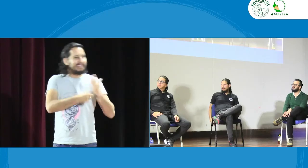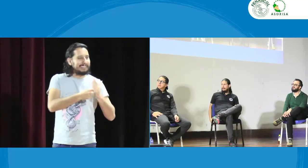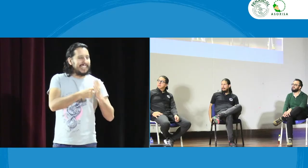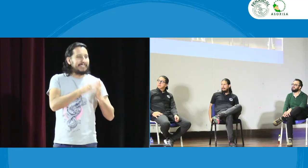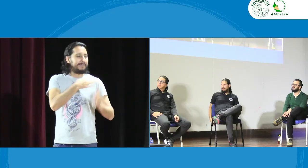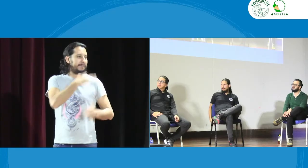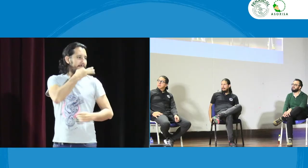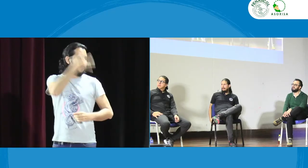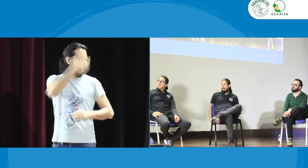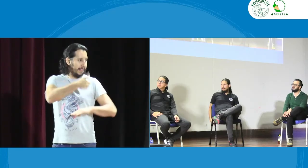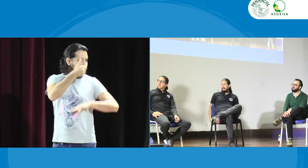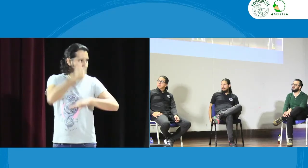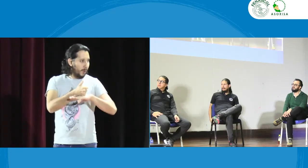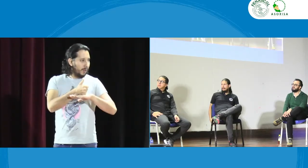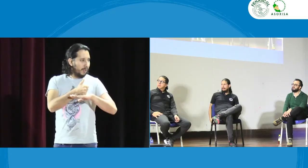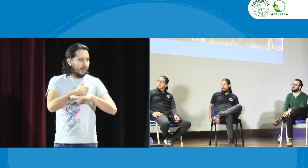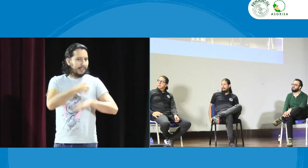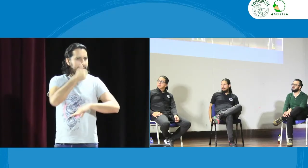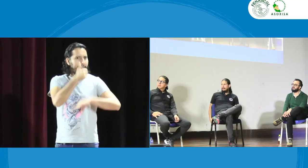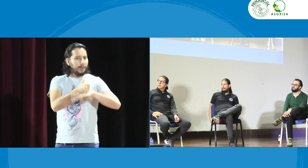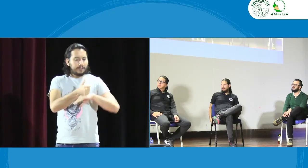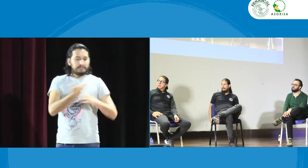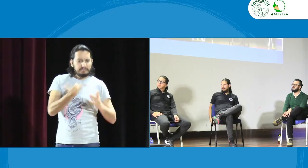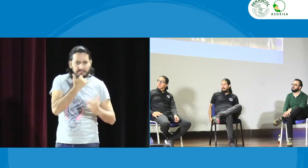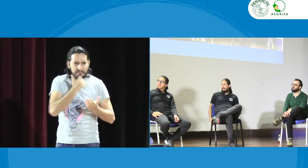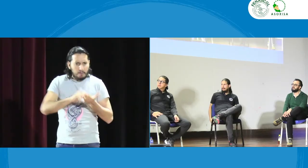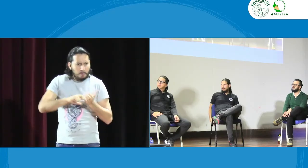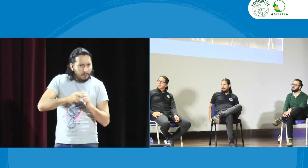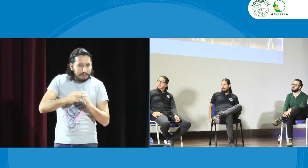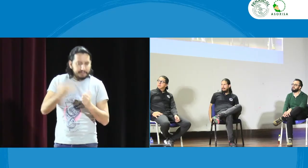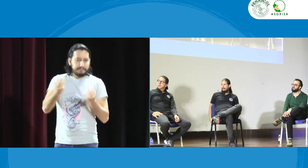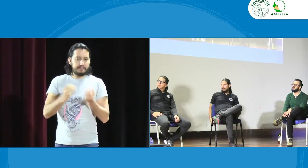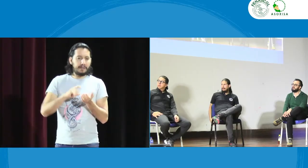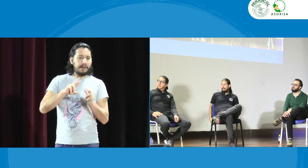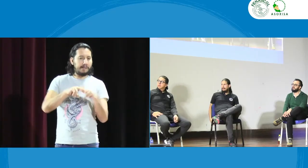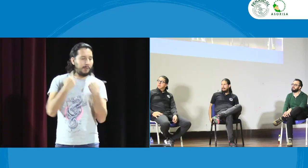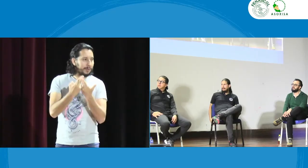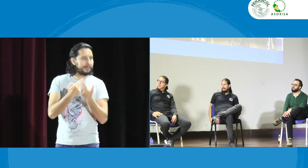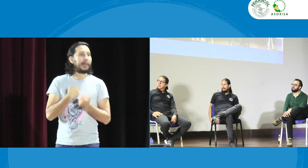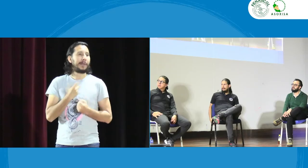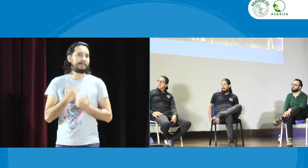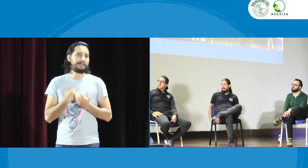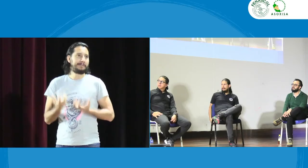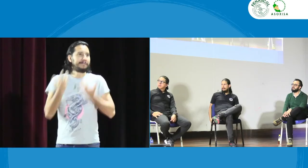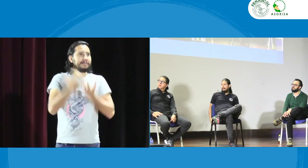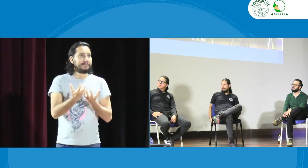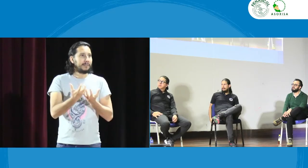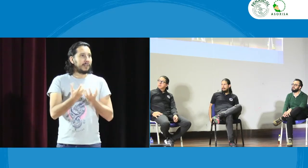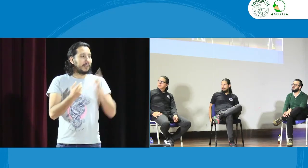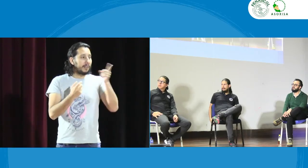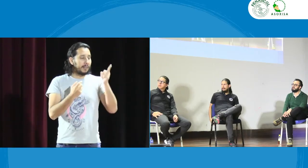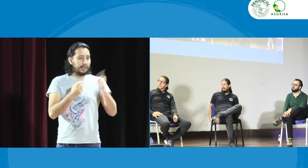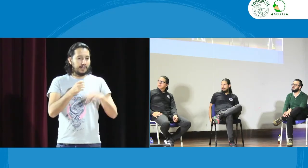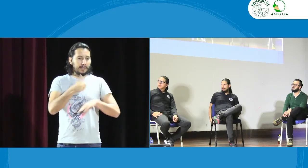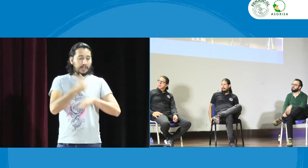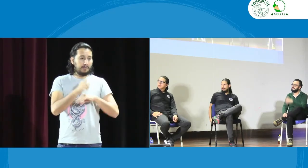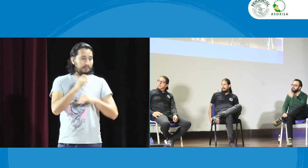a ellos entonces a ellos y les hacen las actividades les colaboran entonces nosotros hicimos una denuncia ante los ante los